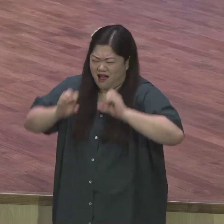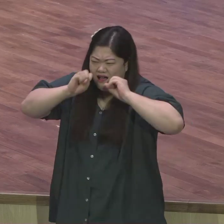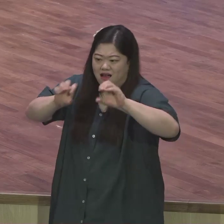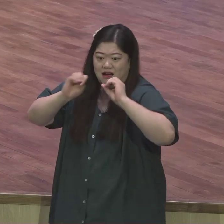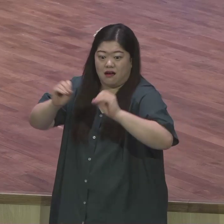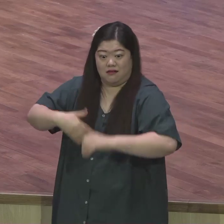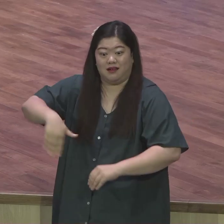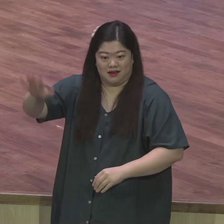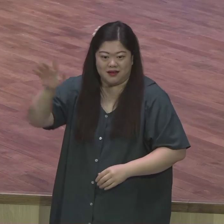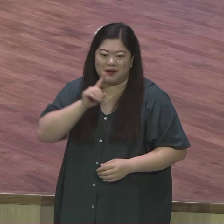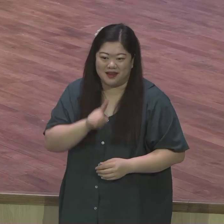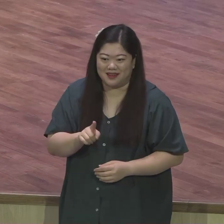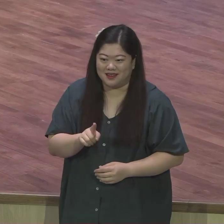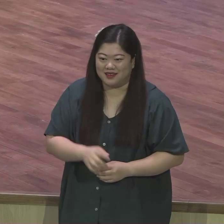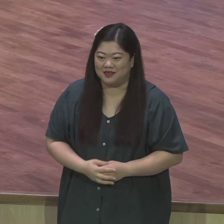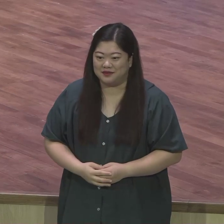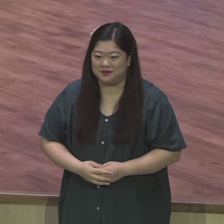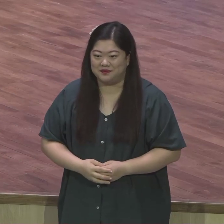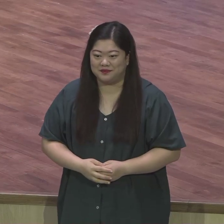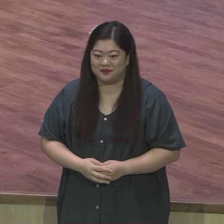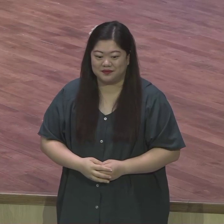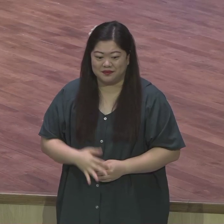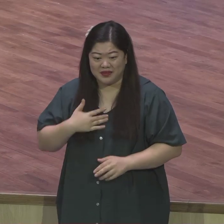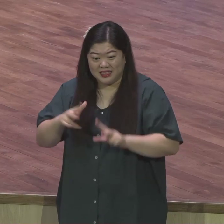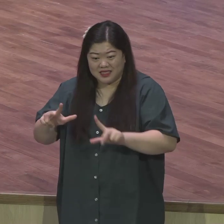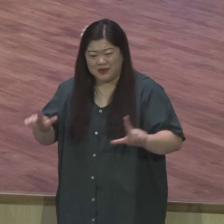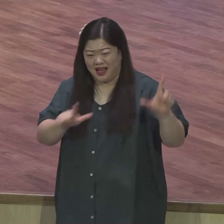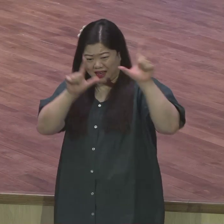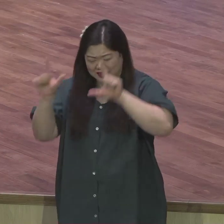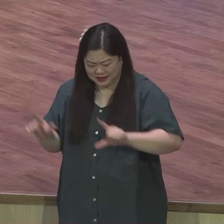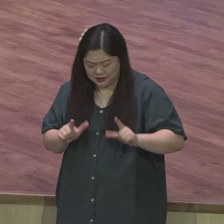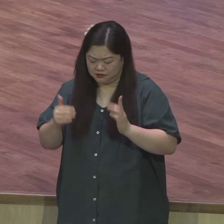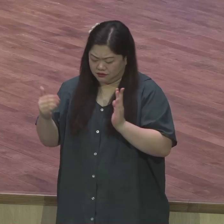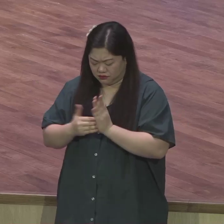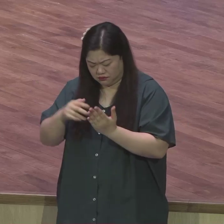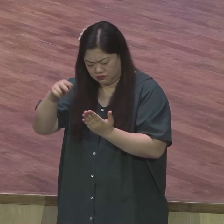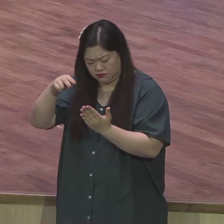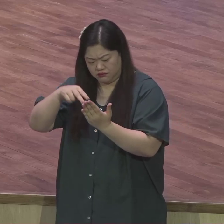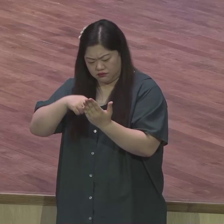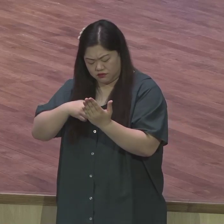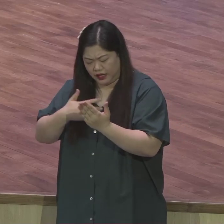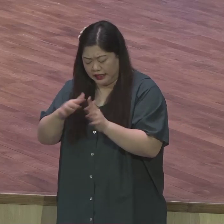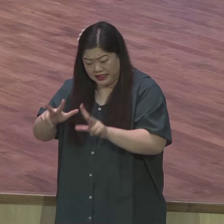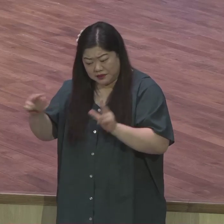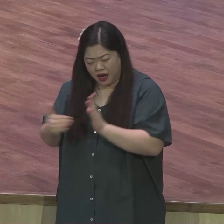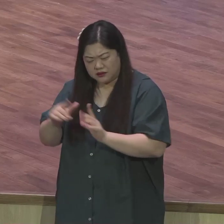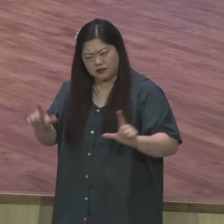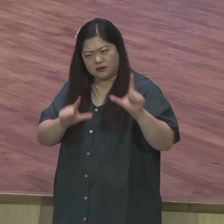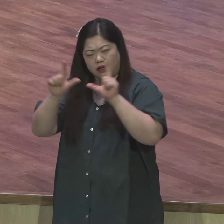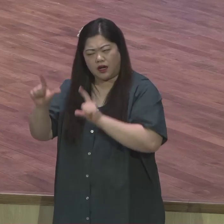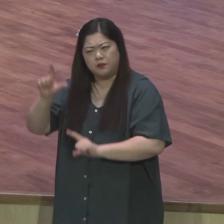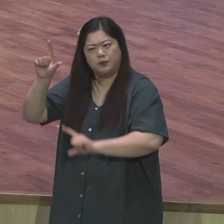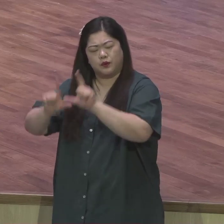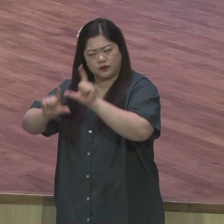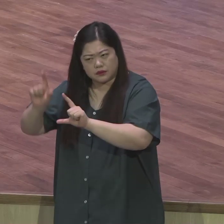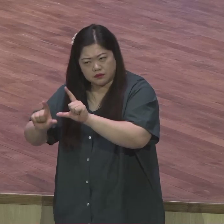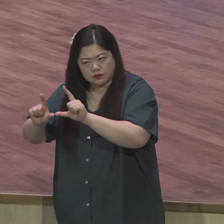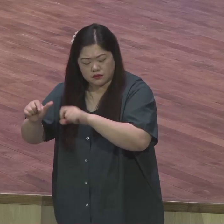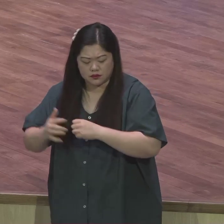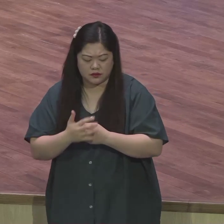내가 살아온 예탈을 완전히 깨부려 혁명은 그런 거요 지난 거 다 박살 내버리고 새로